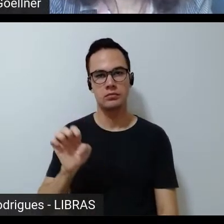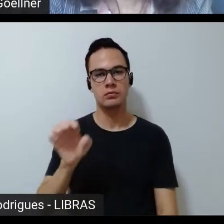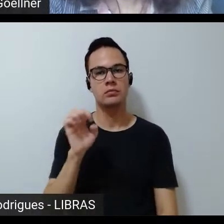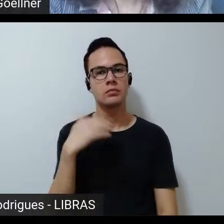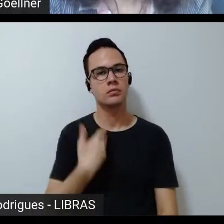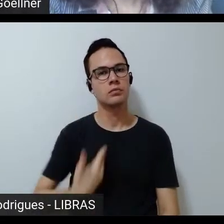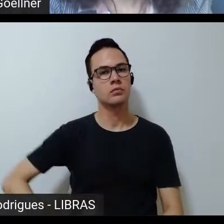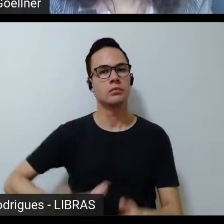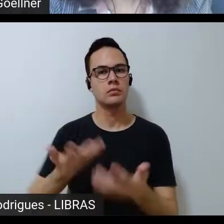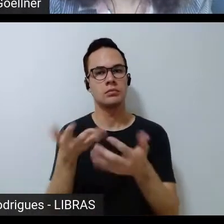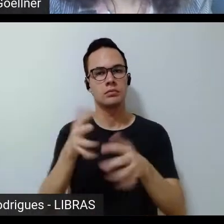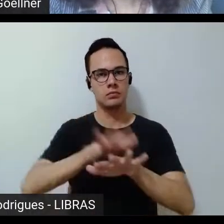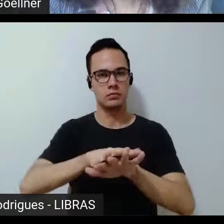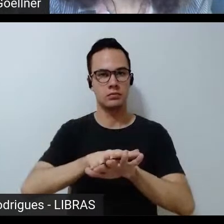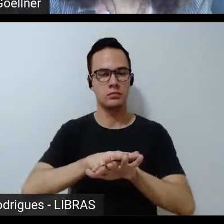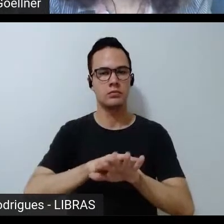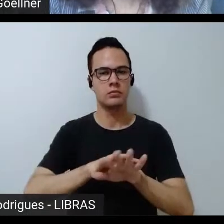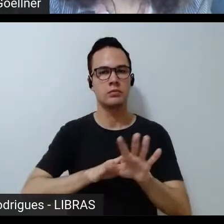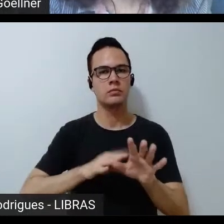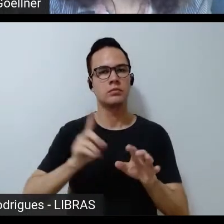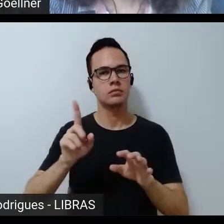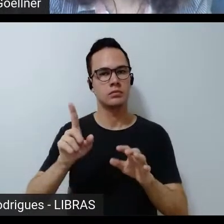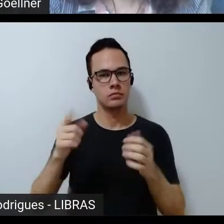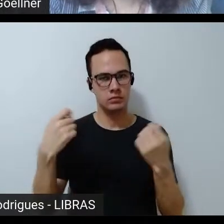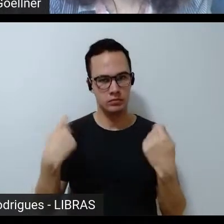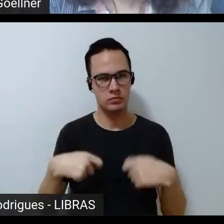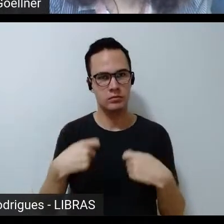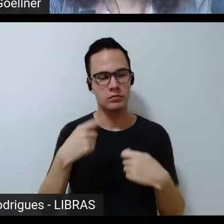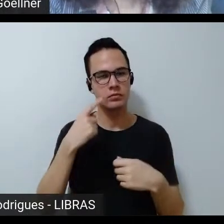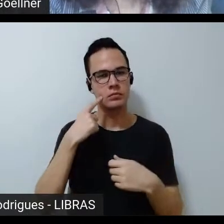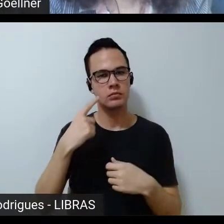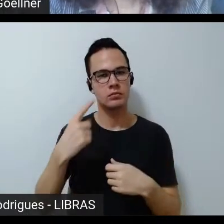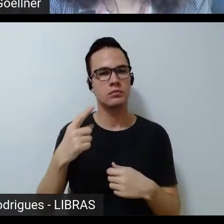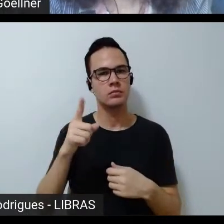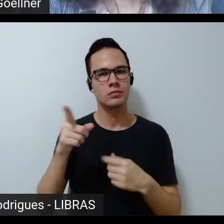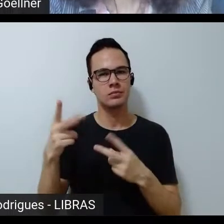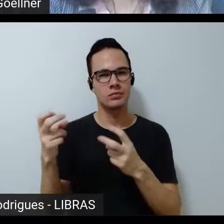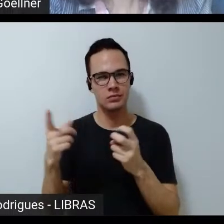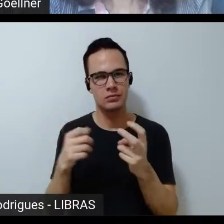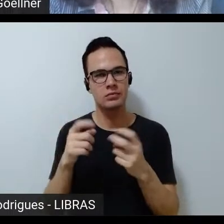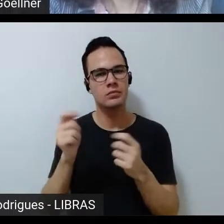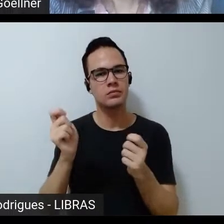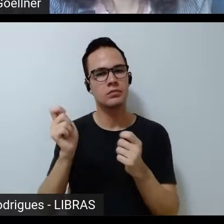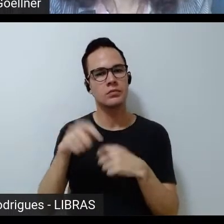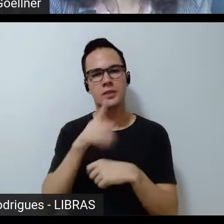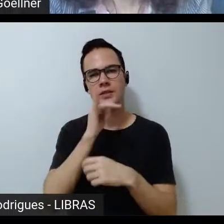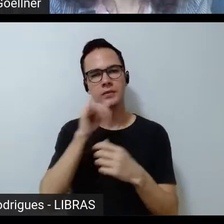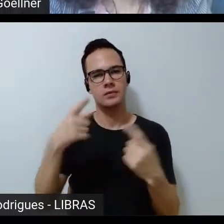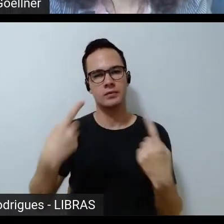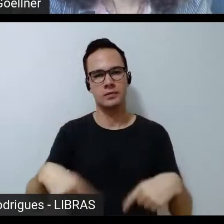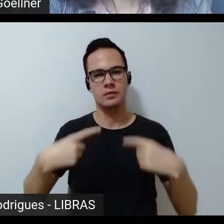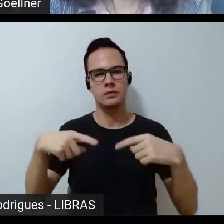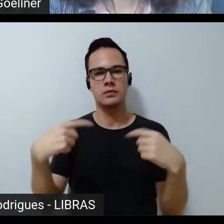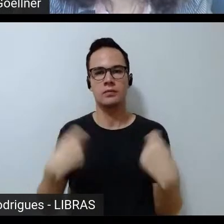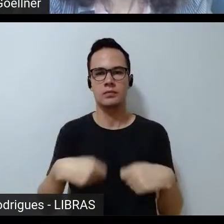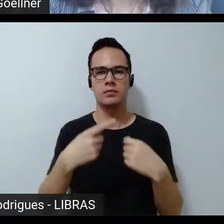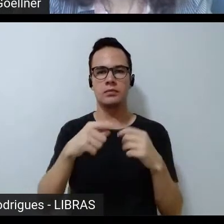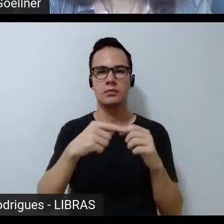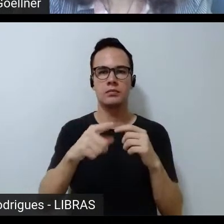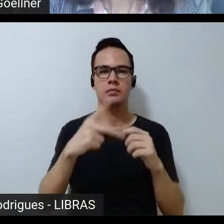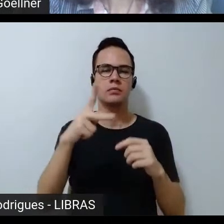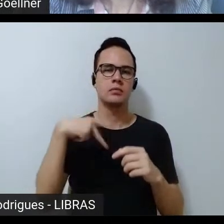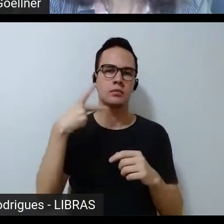inclusiva. Fundamentalmente eu tenho visto muito uma discussão por exemplo se é necessário política de